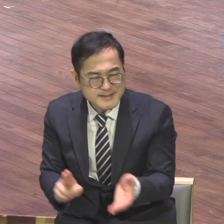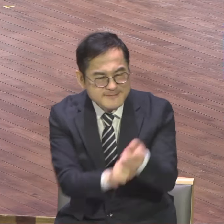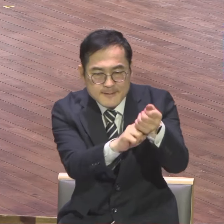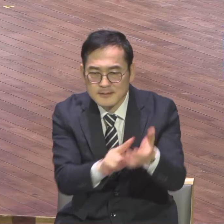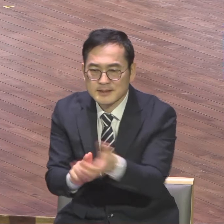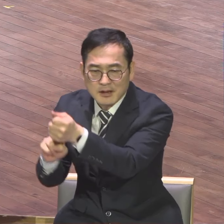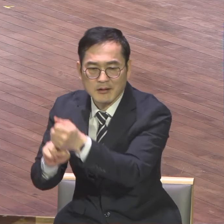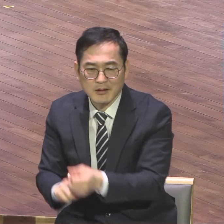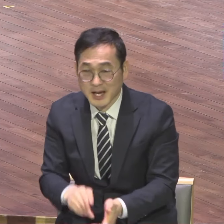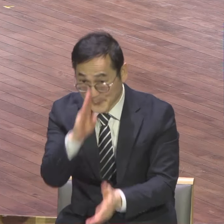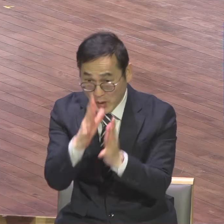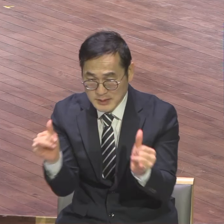치유를 하잖아요